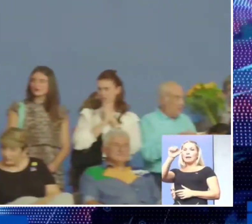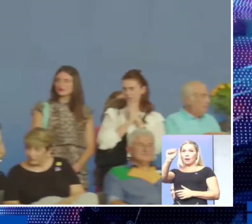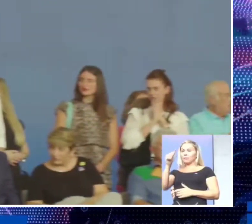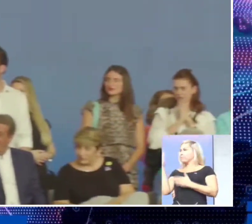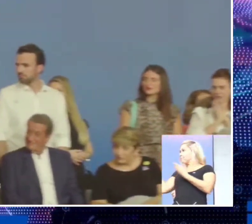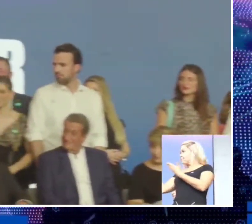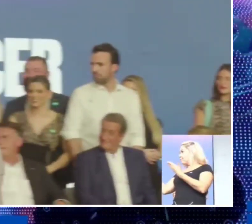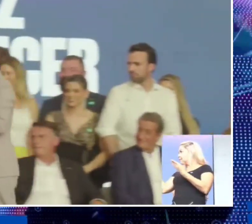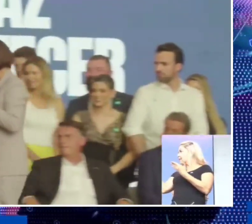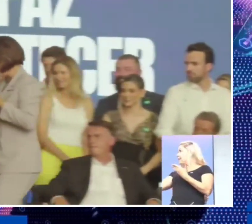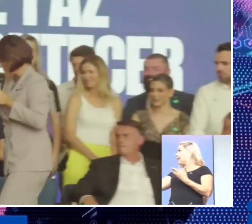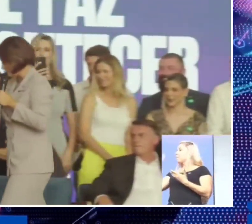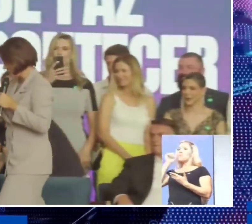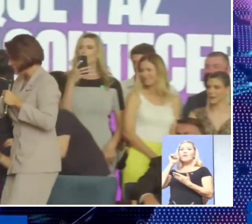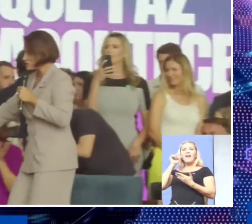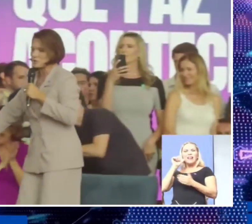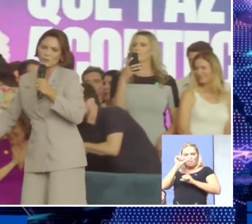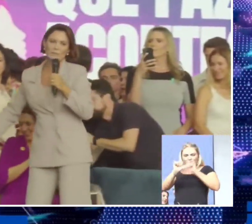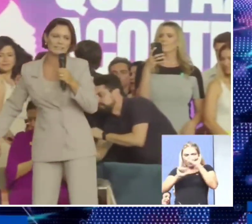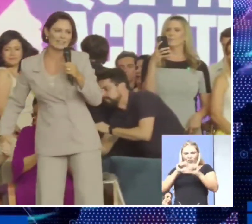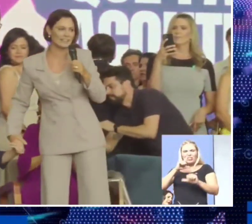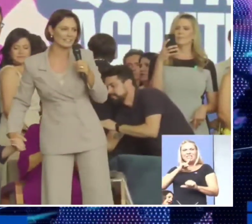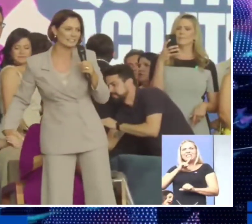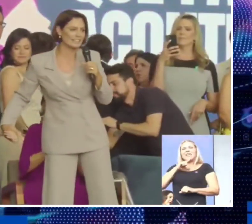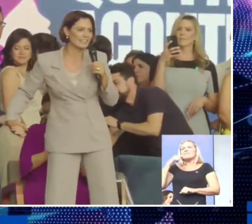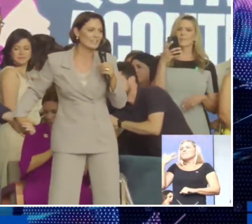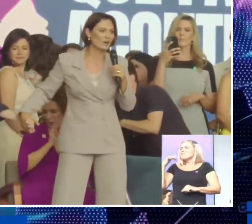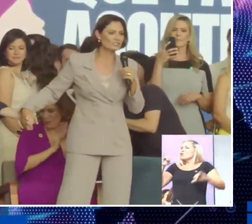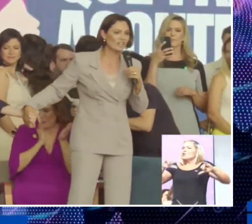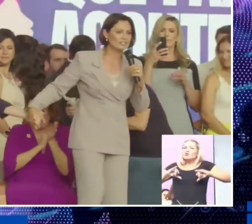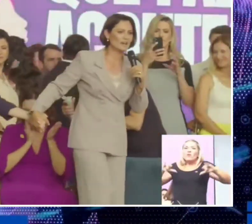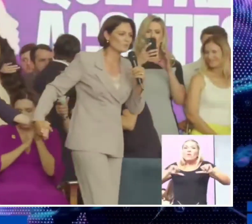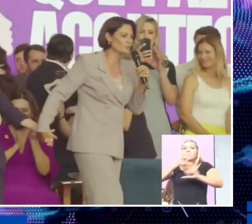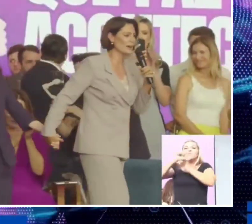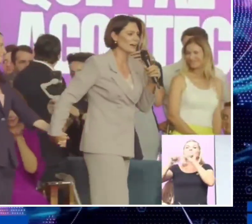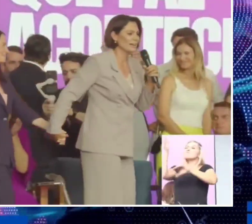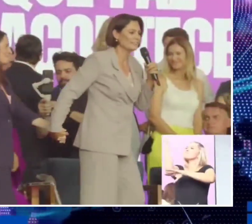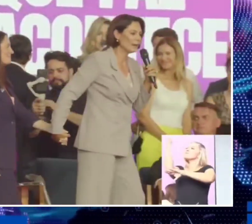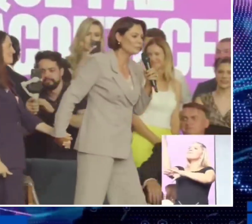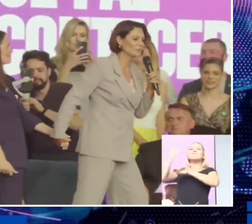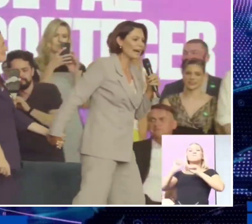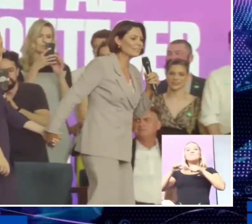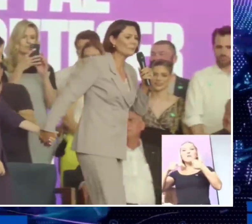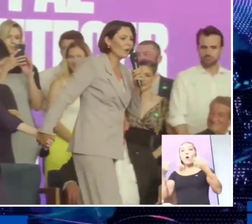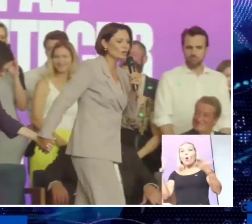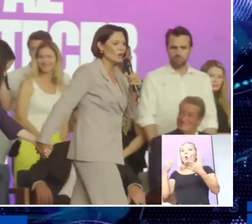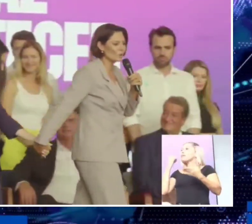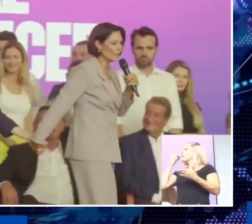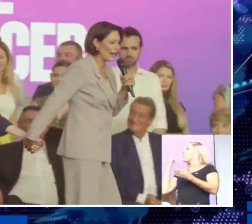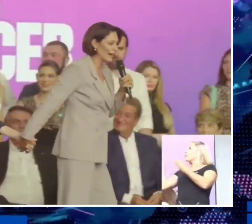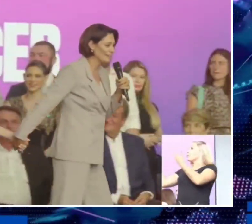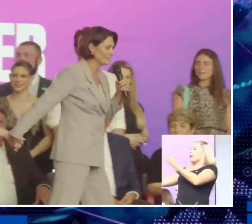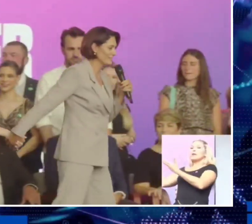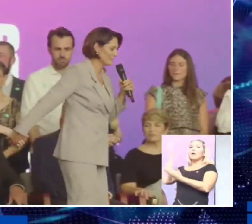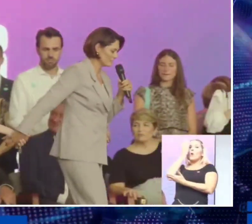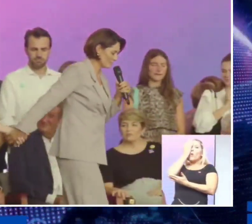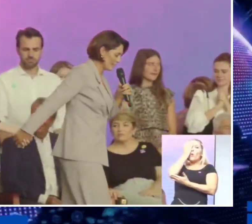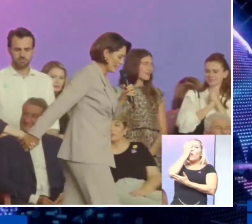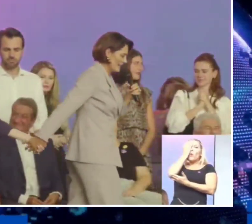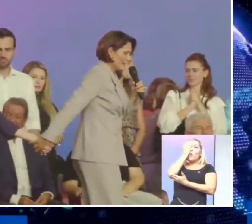transformou a sua dor na sua bandeira. E hoje nós temos uma deputada monocular,